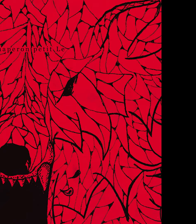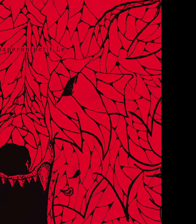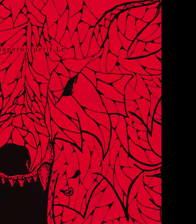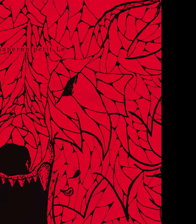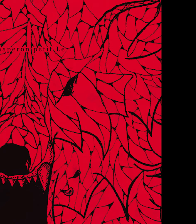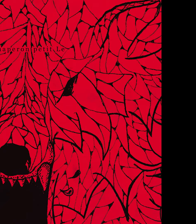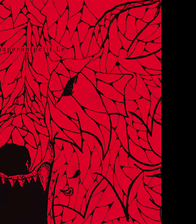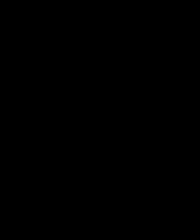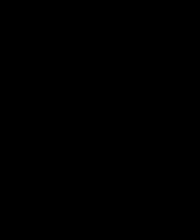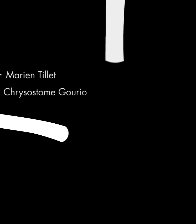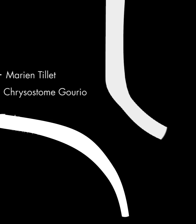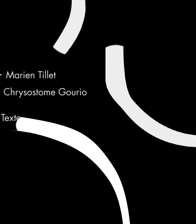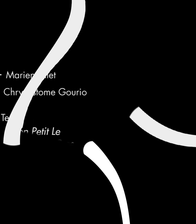D'autres-ce très bon ?